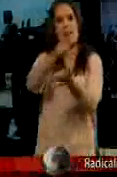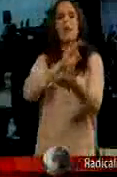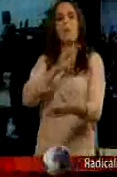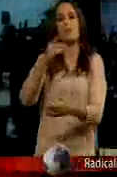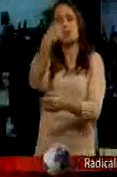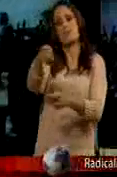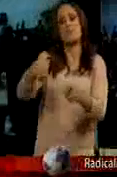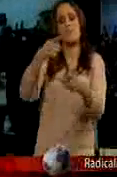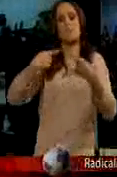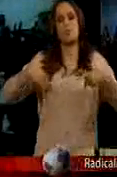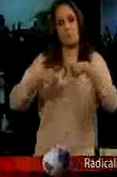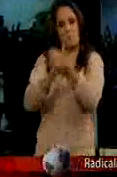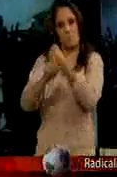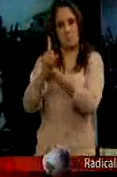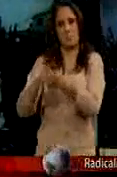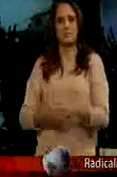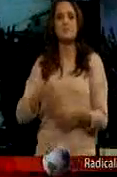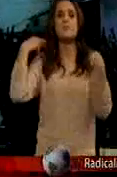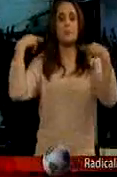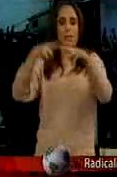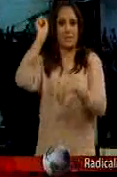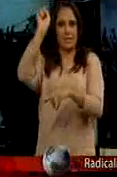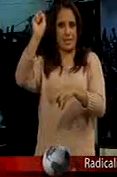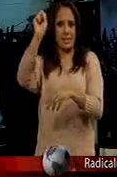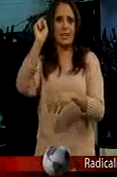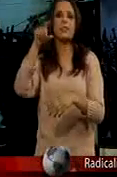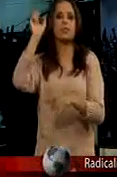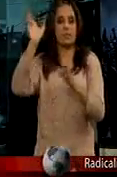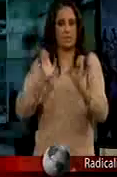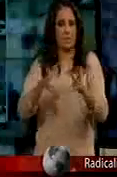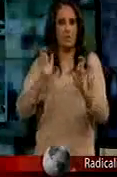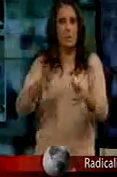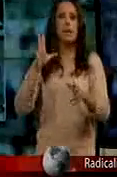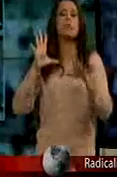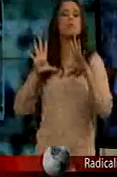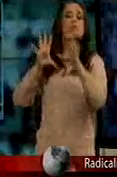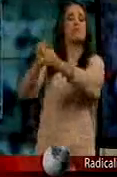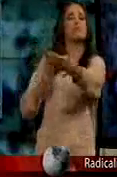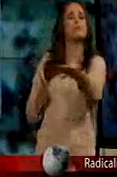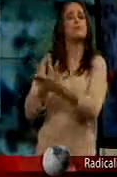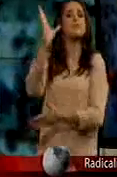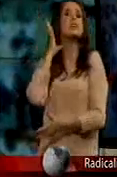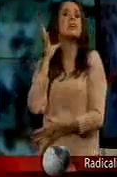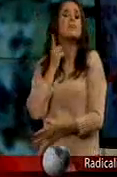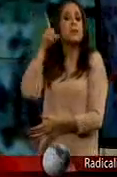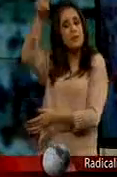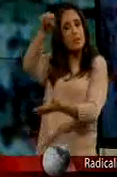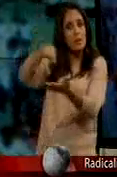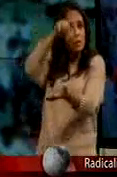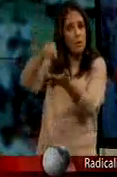Maestros de la Coordinadora Nacional De Trabajadores En el Estado de Chiapas Toman el Congreso Y casi la mitad de las alcaldías